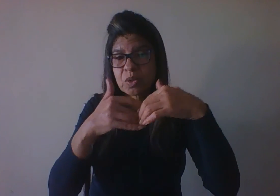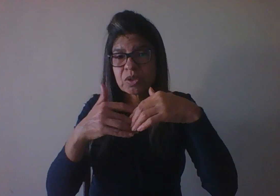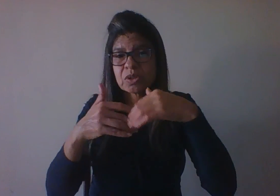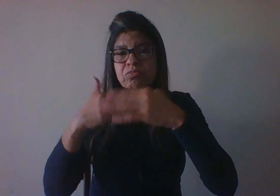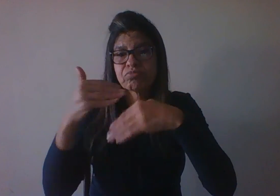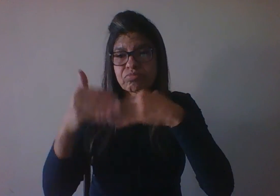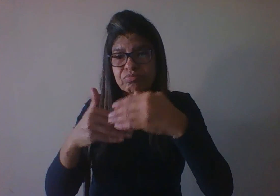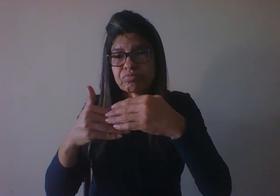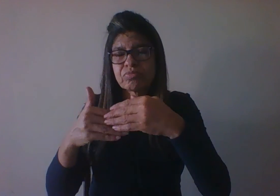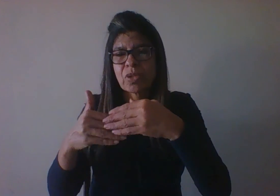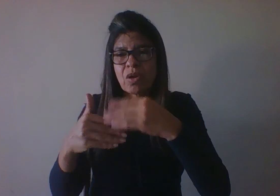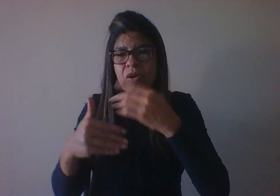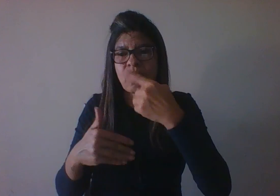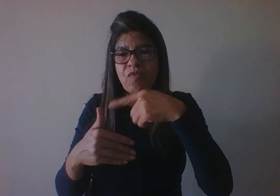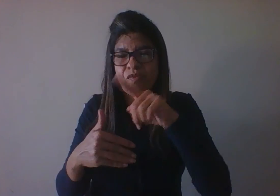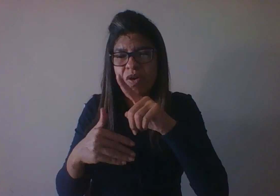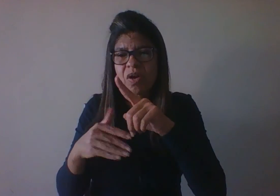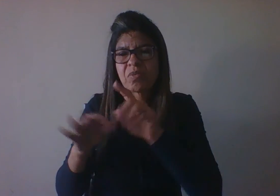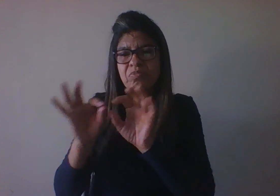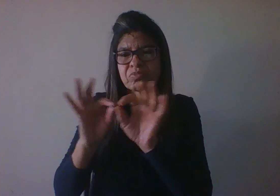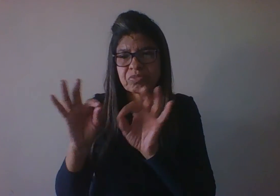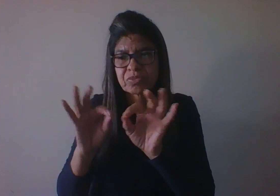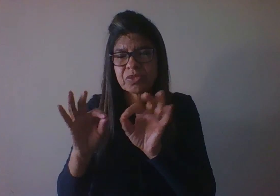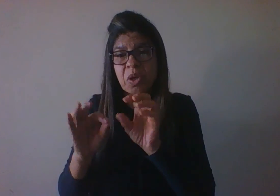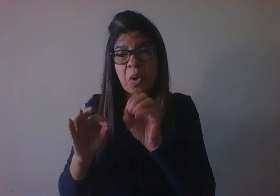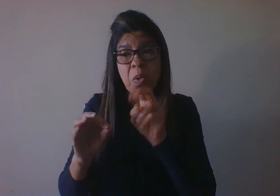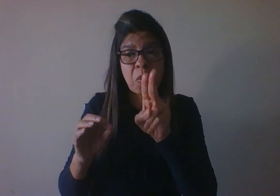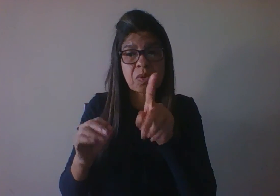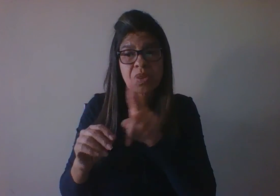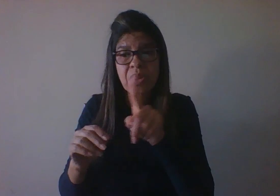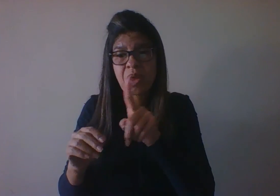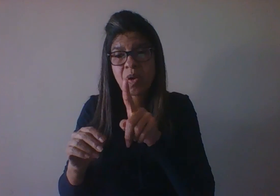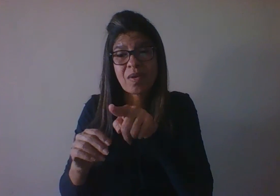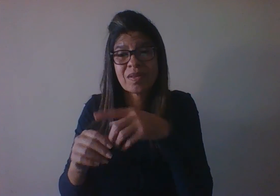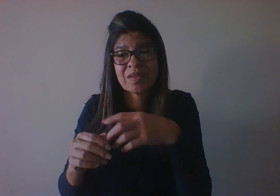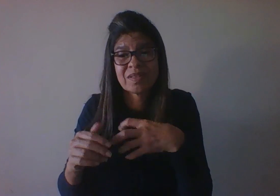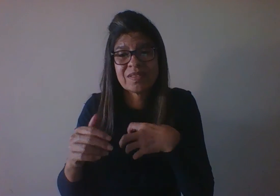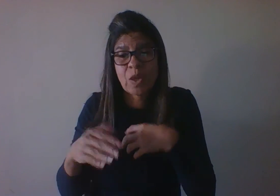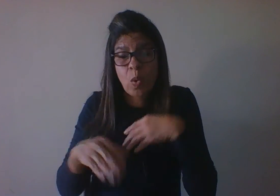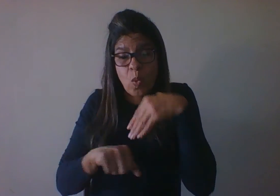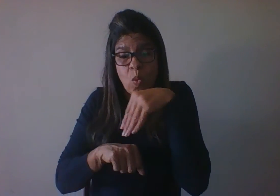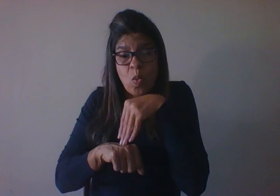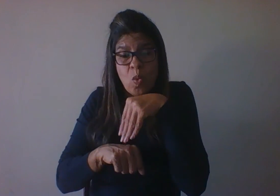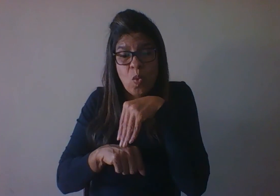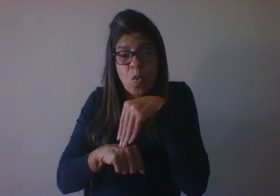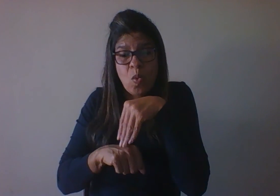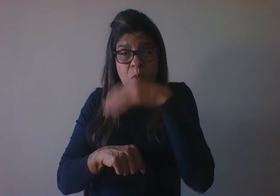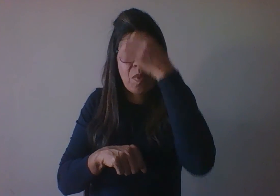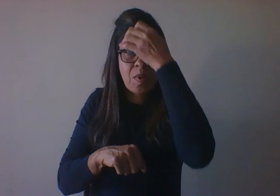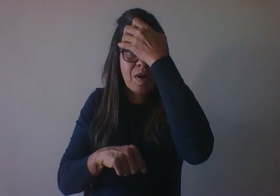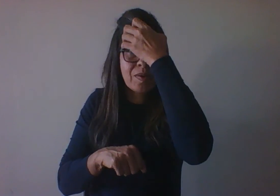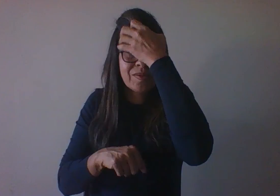executá-los ou não e se sentem culpadas ou não em função dos resultados do seu comportamento.